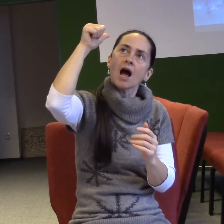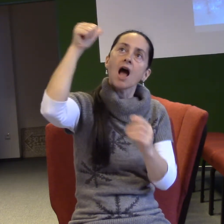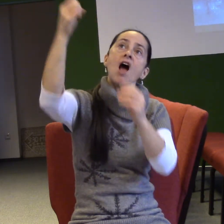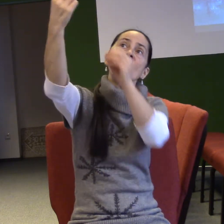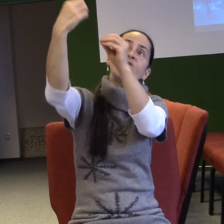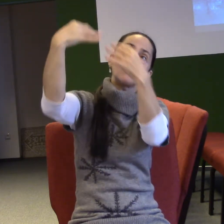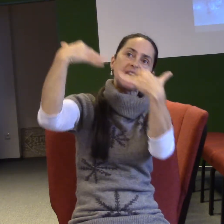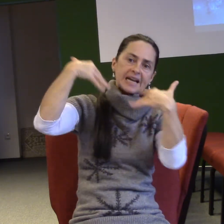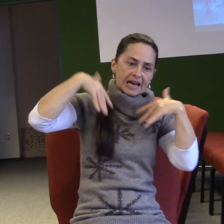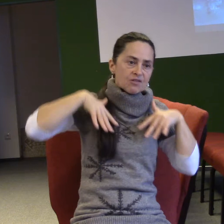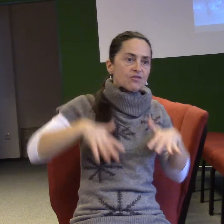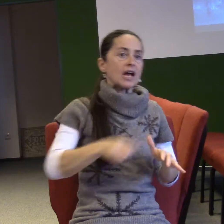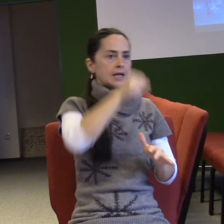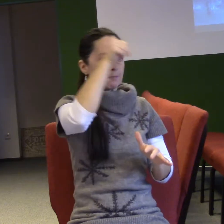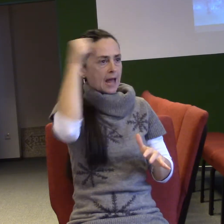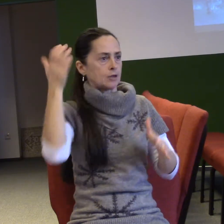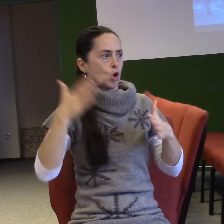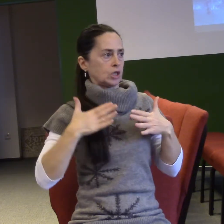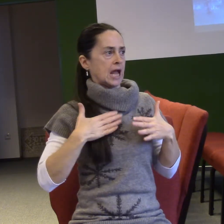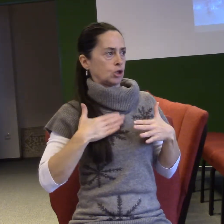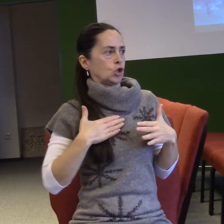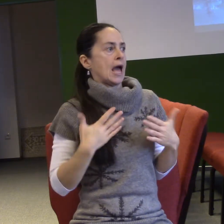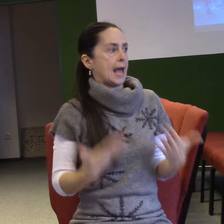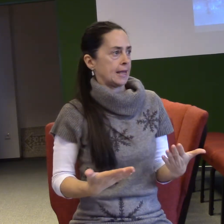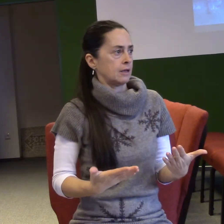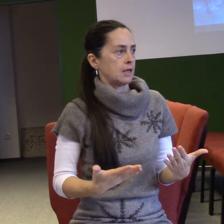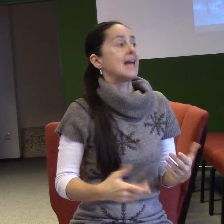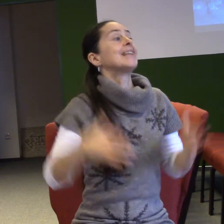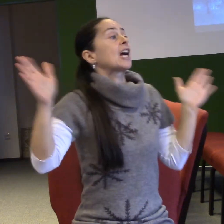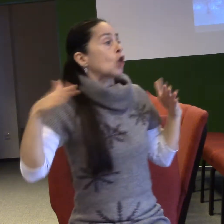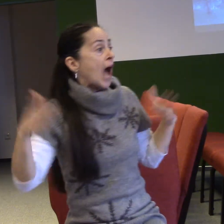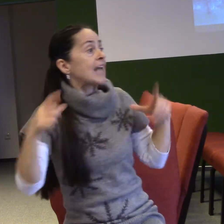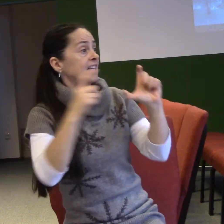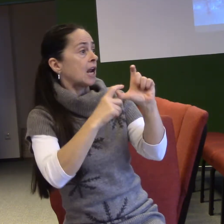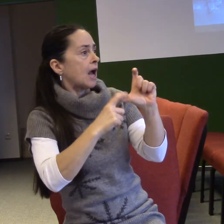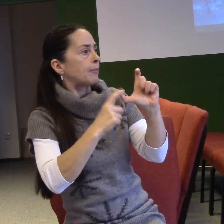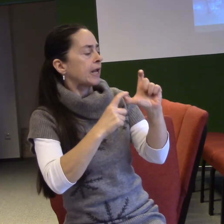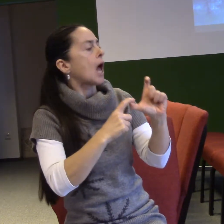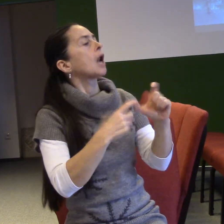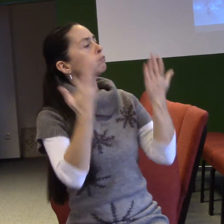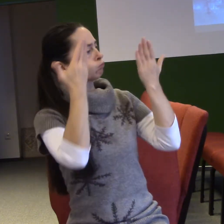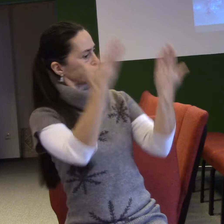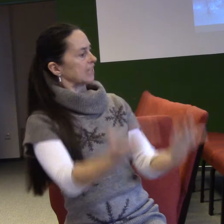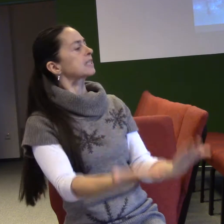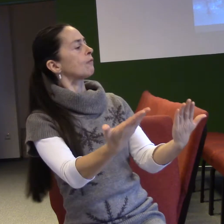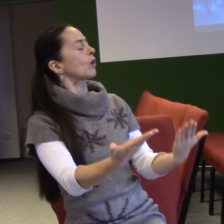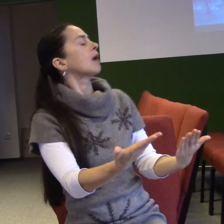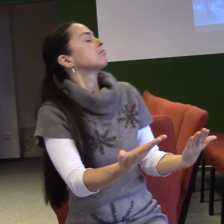Já jsem Gabriel. To je základ a na tom on začíná. Druhá věc, kterou mu říká, já